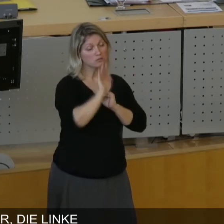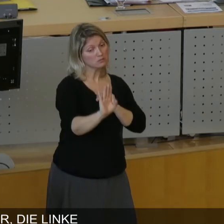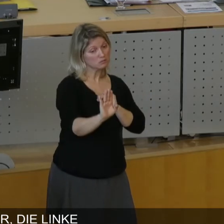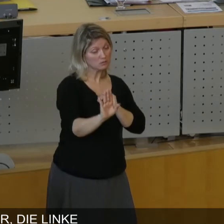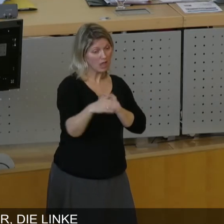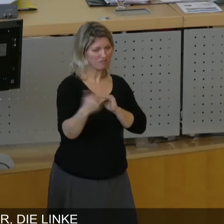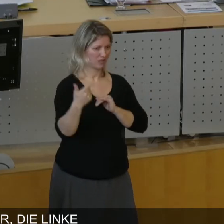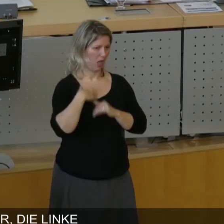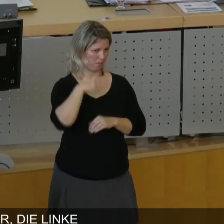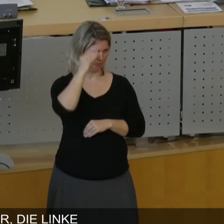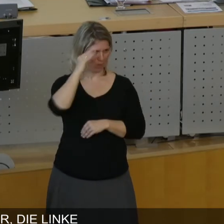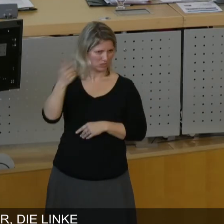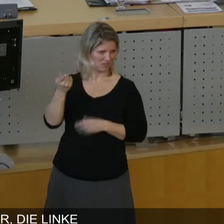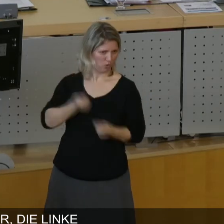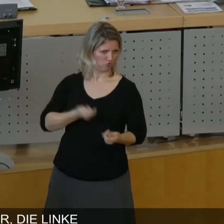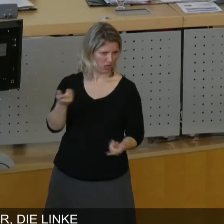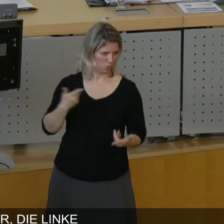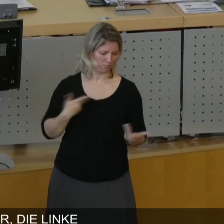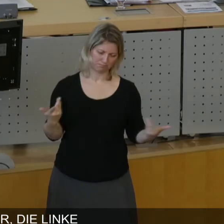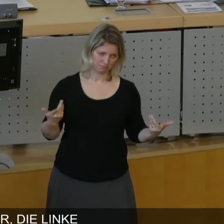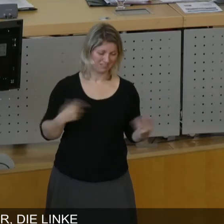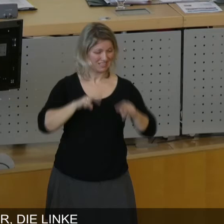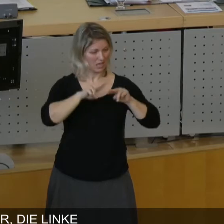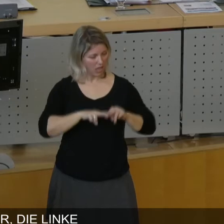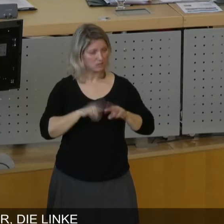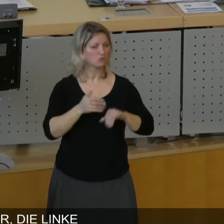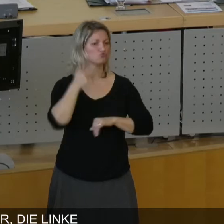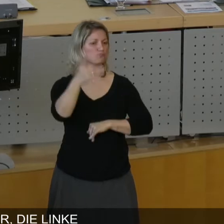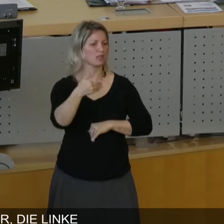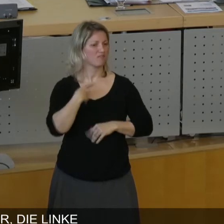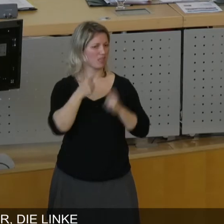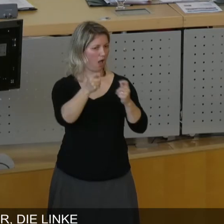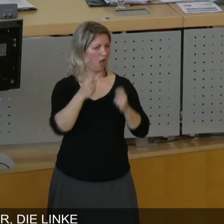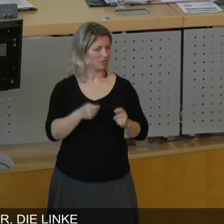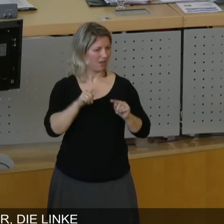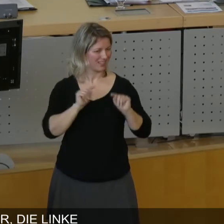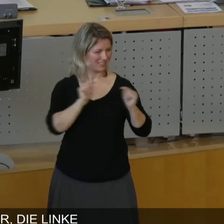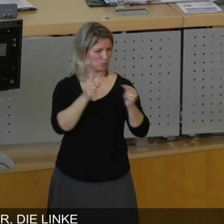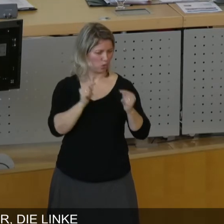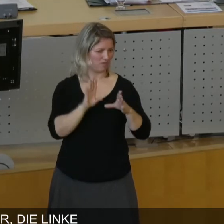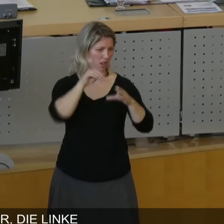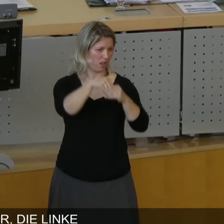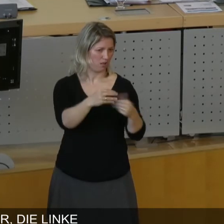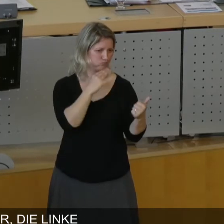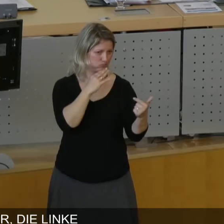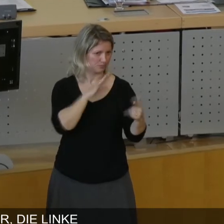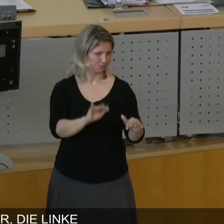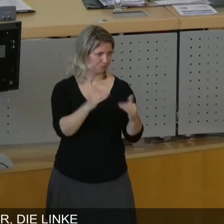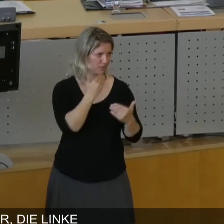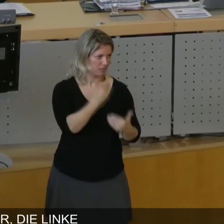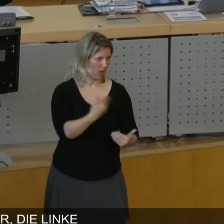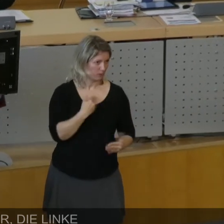Herr Brauns vorschreiben. Den Rest dazu würde ich dann gerne in der Diskussion zum Antrag ausführen. Danke und Stimmen Sie zu.